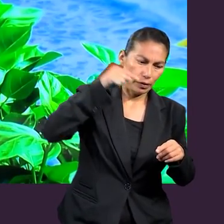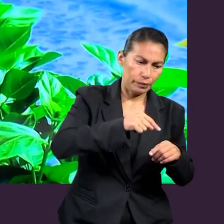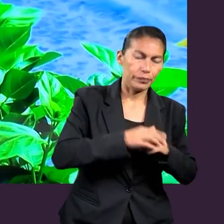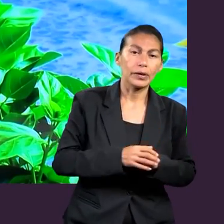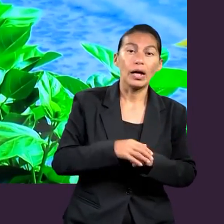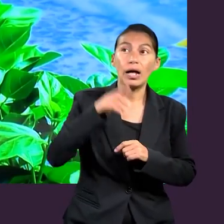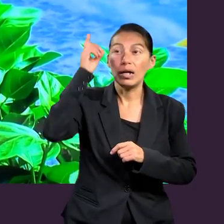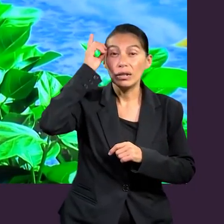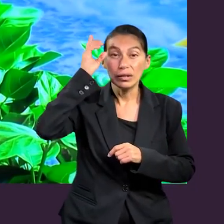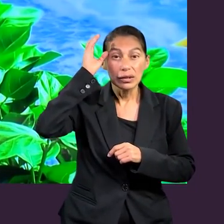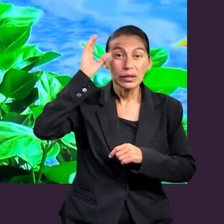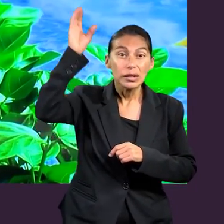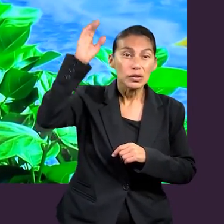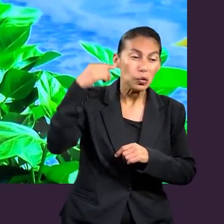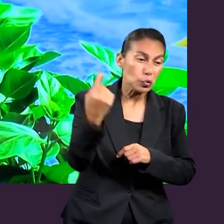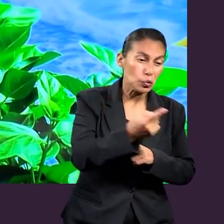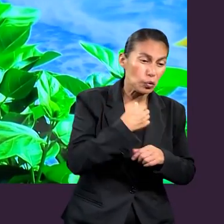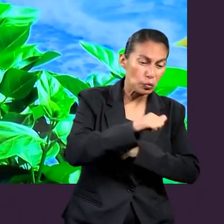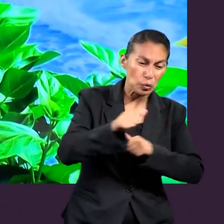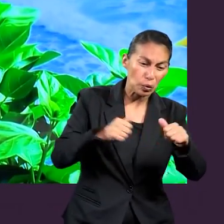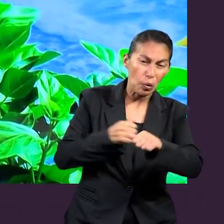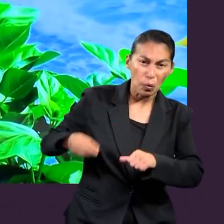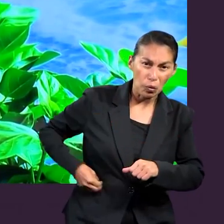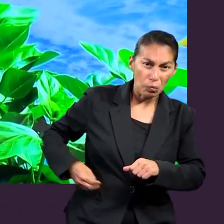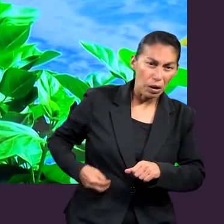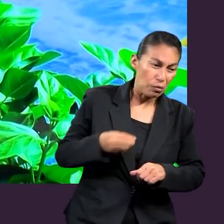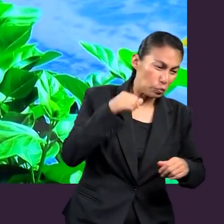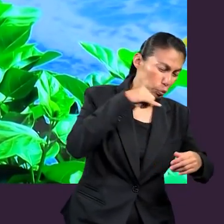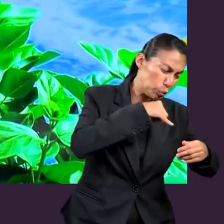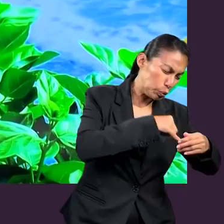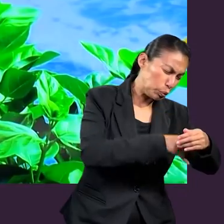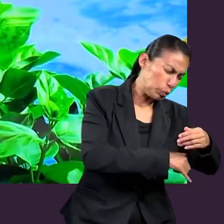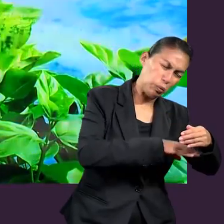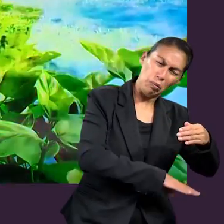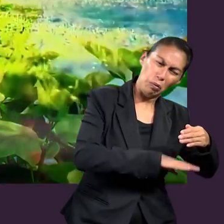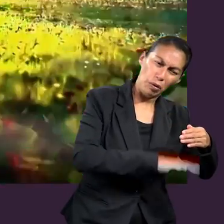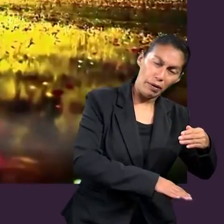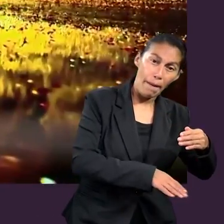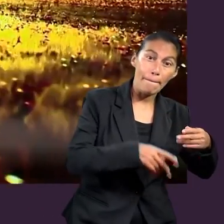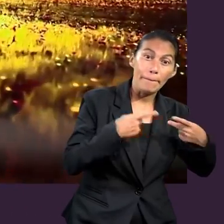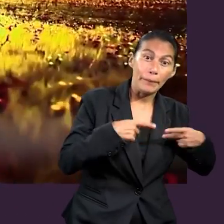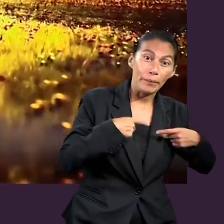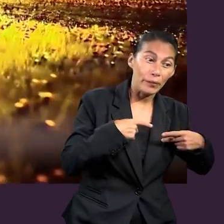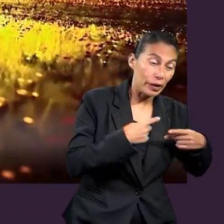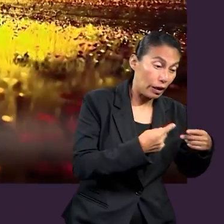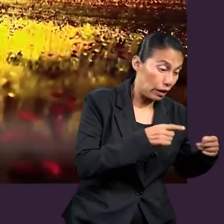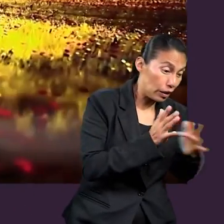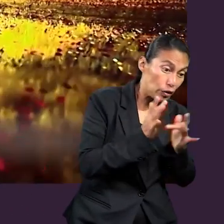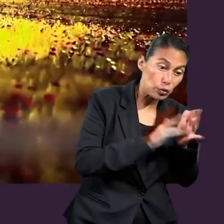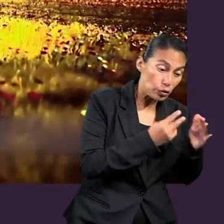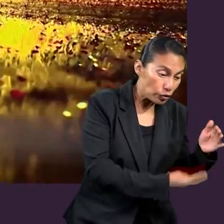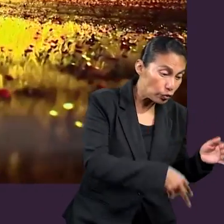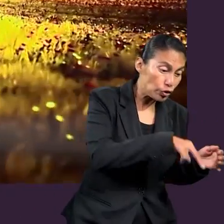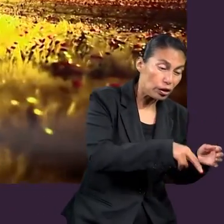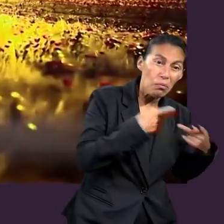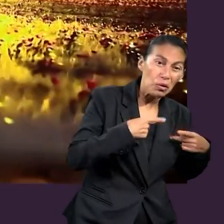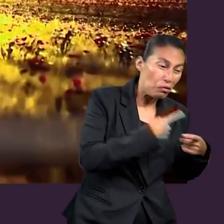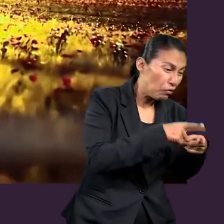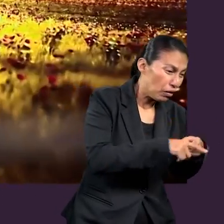llevó cautivo la cautividad. En su resurrección, muchos justos resucitan y los lleva como trofeos al cielo. Asciende.